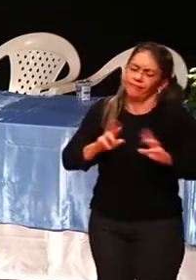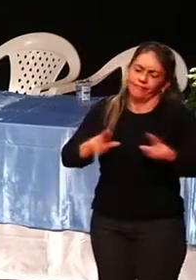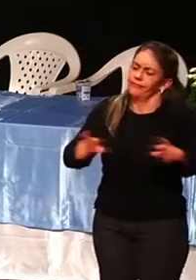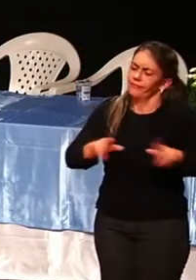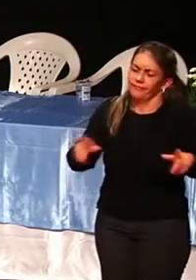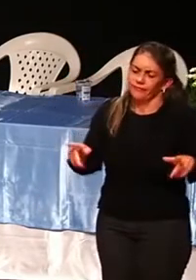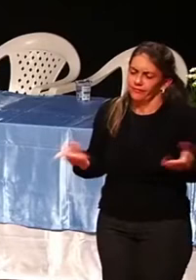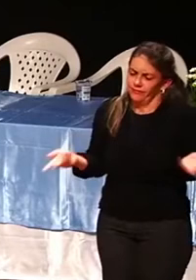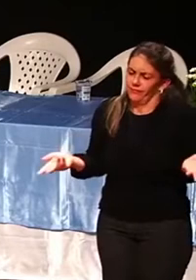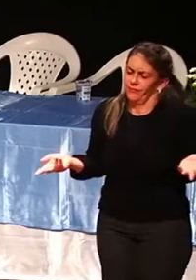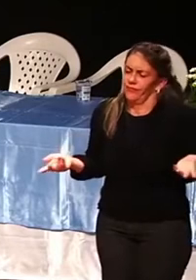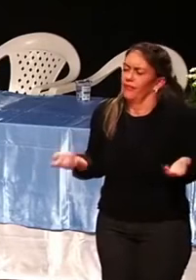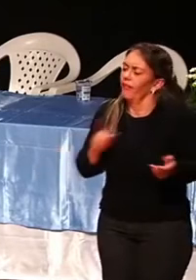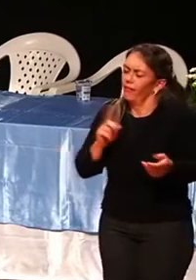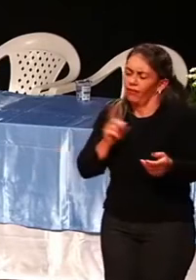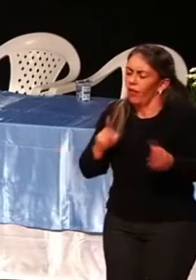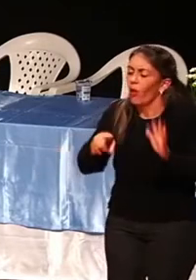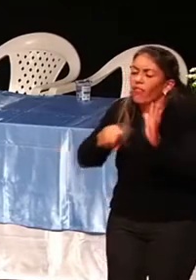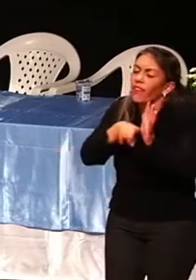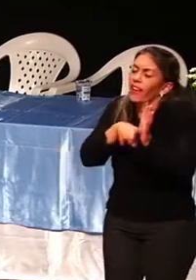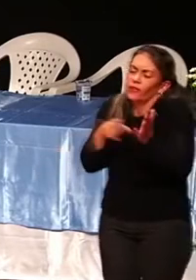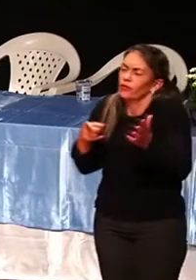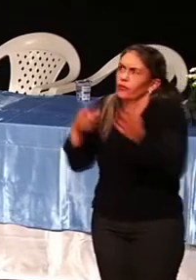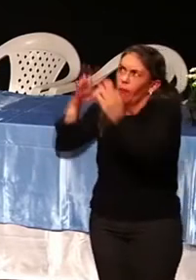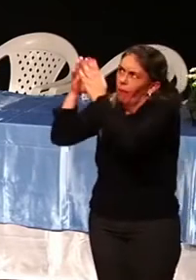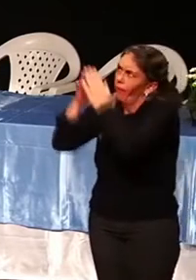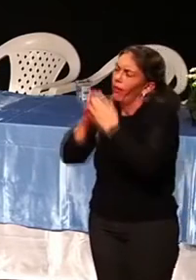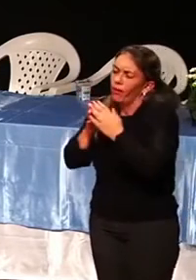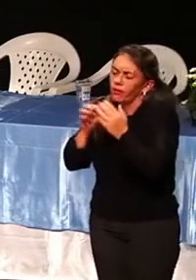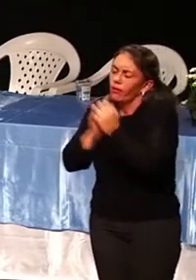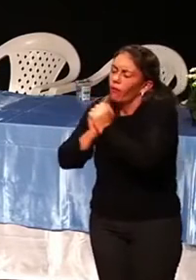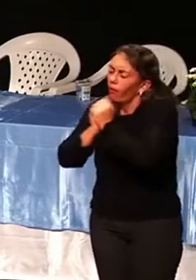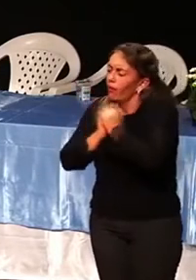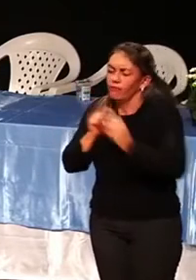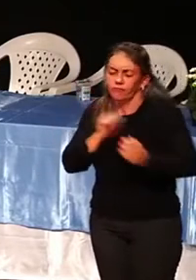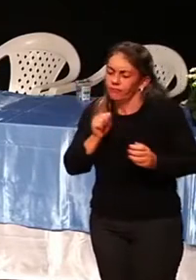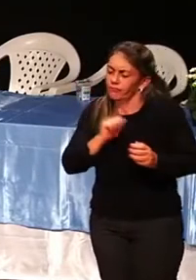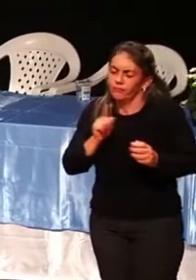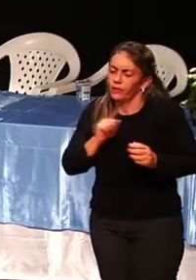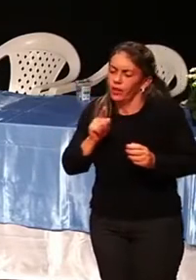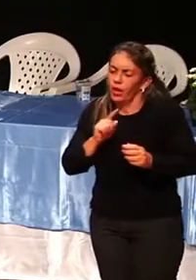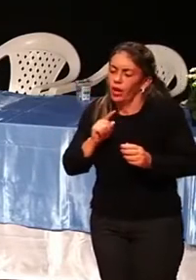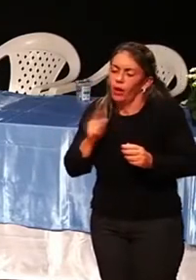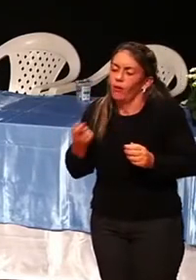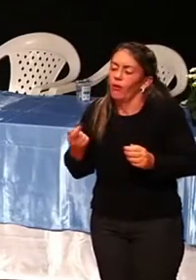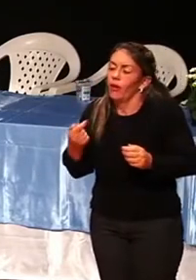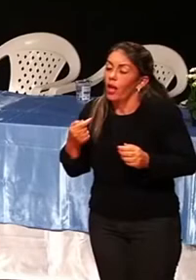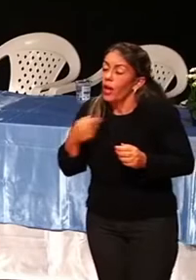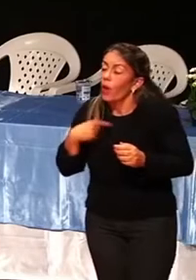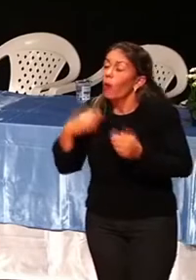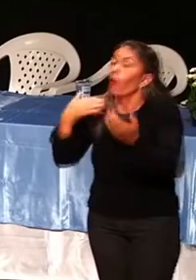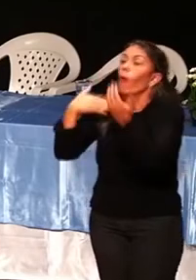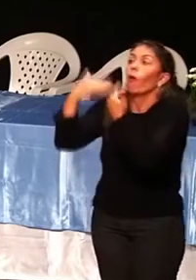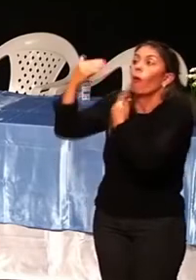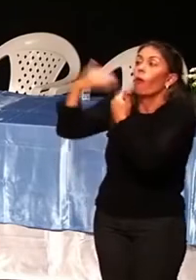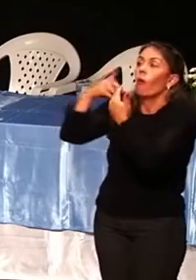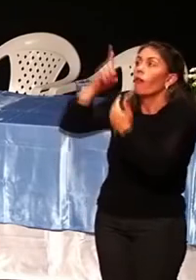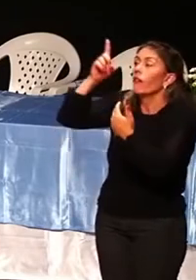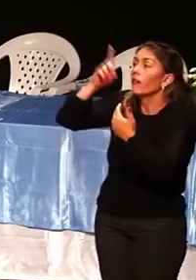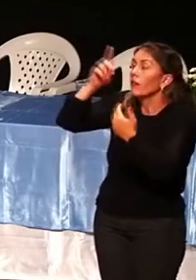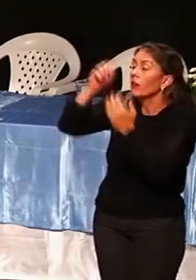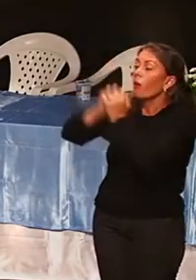Alguém ora negativo? Não, então a oração é o hábito de você exercitar seu pensamento positivo.